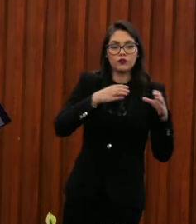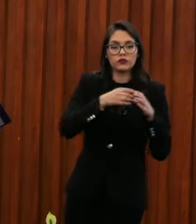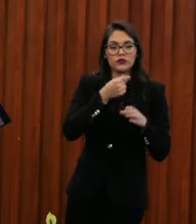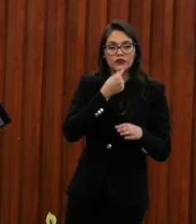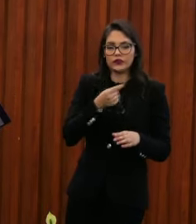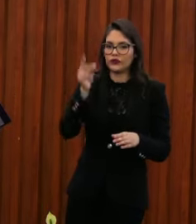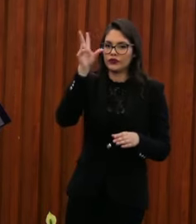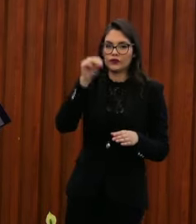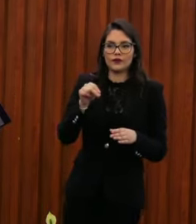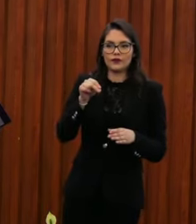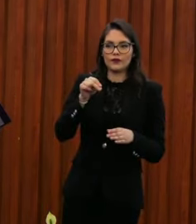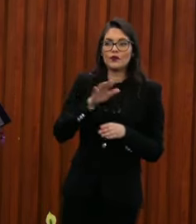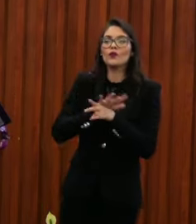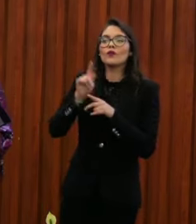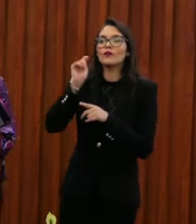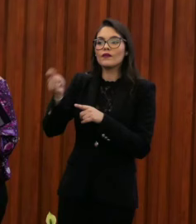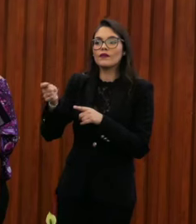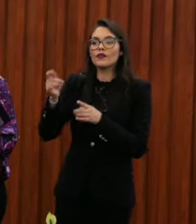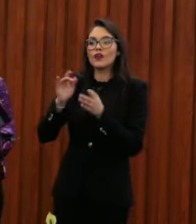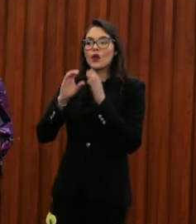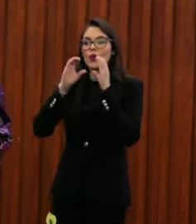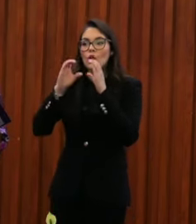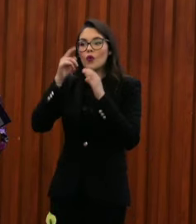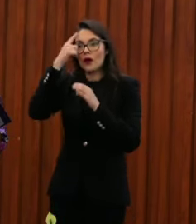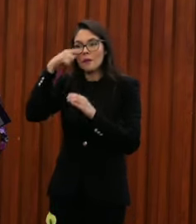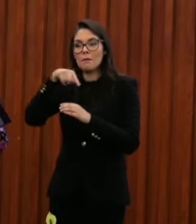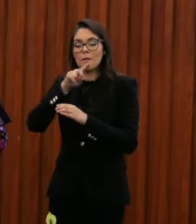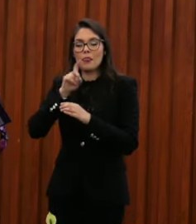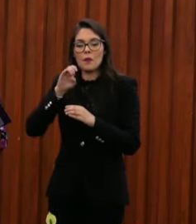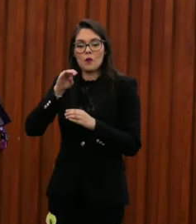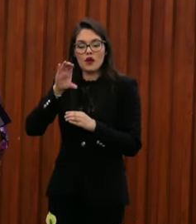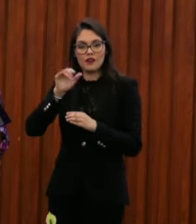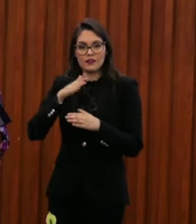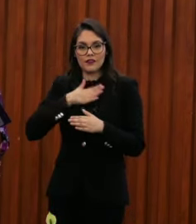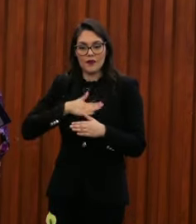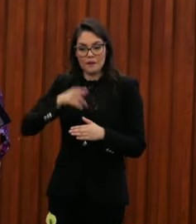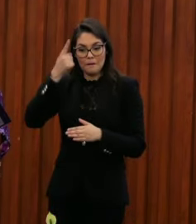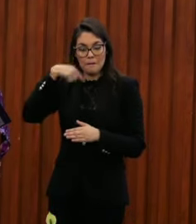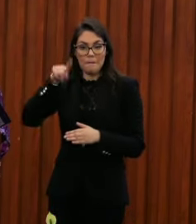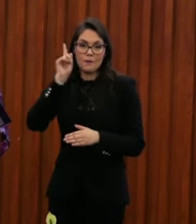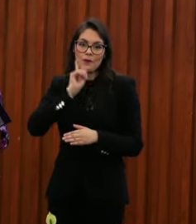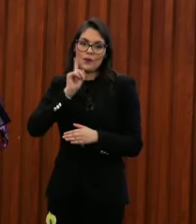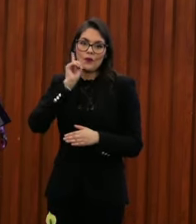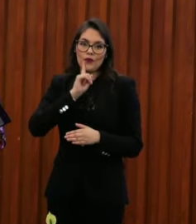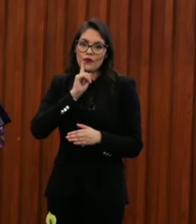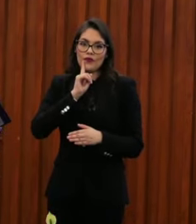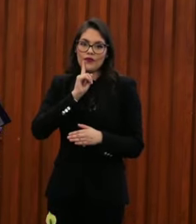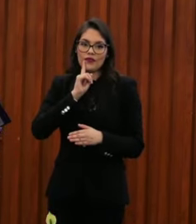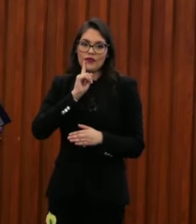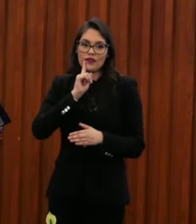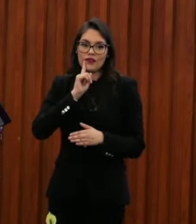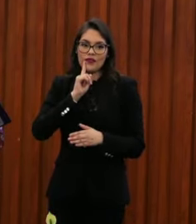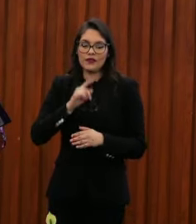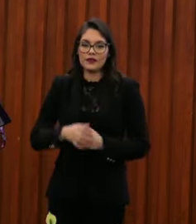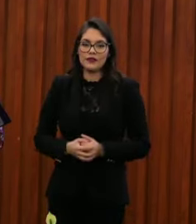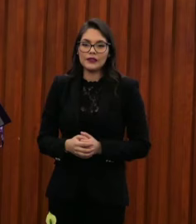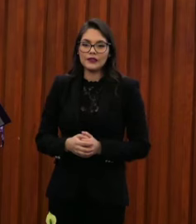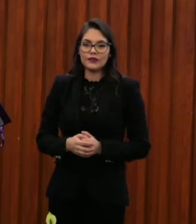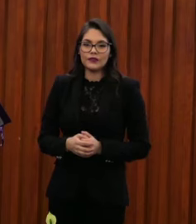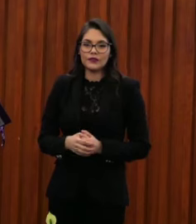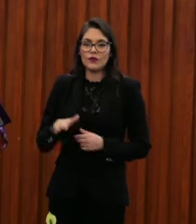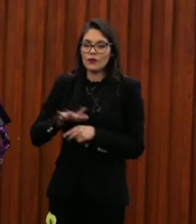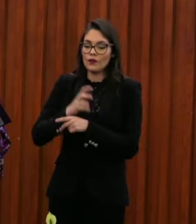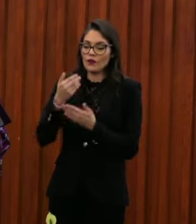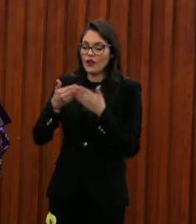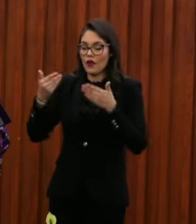de la democracia somos las mujeres. Al hacer entrega de estos reconocimientos, la Comisión de Derechos Humanos celebra